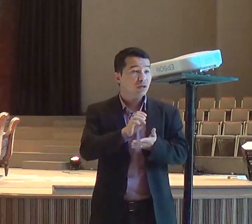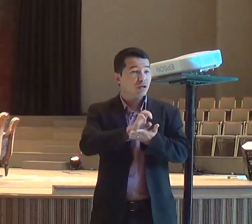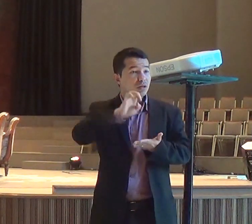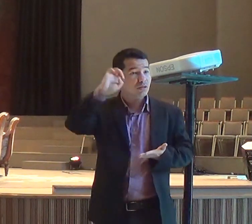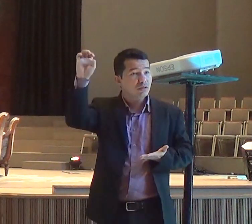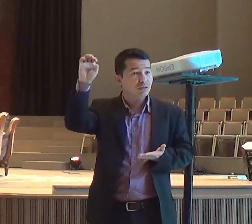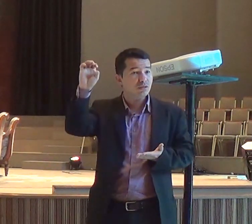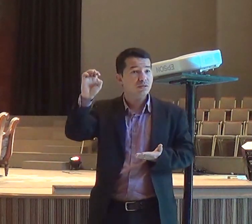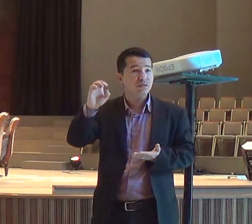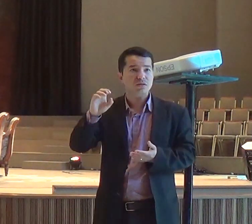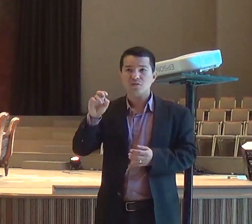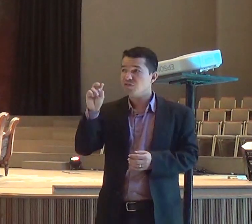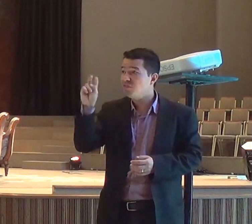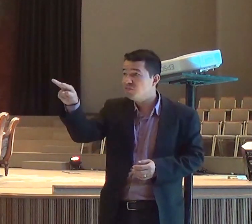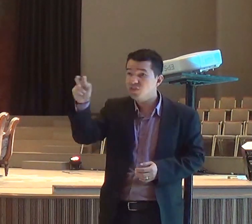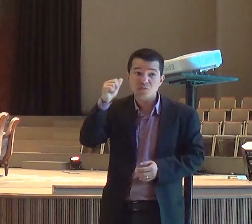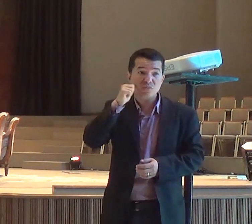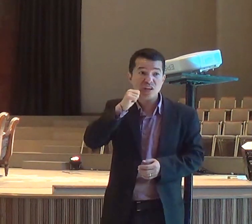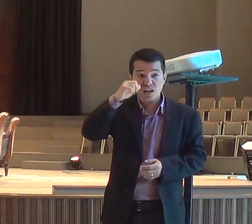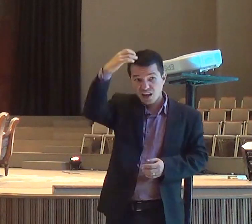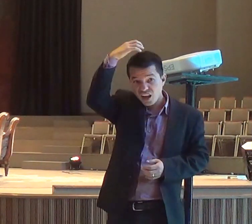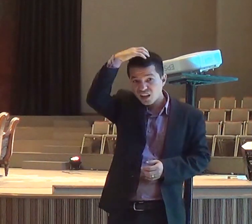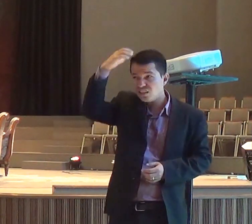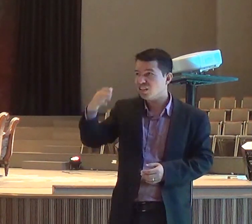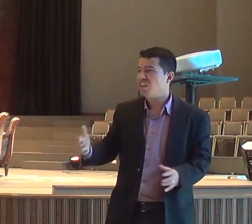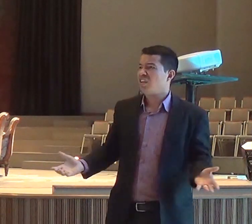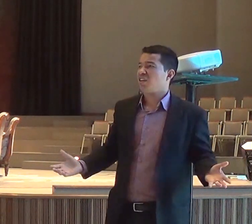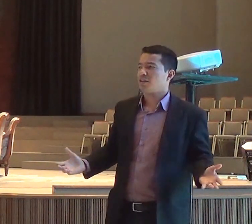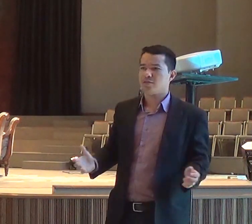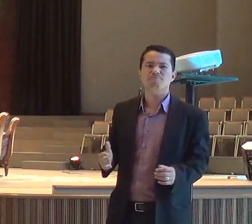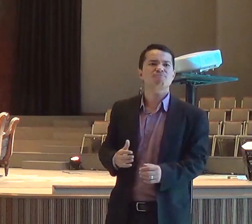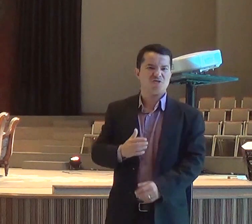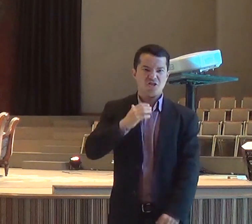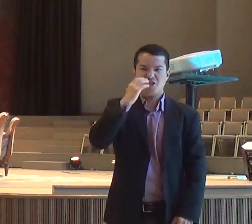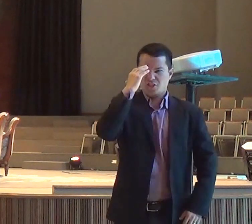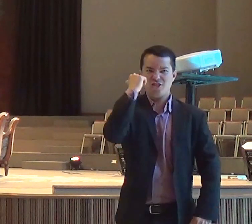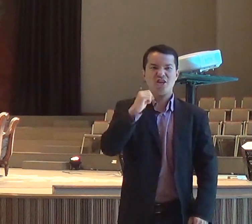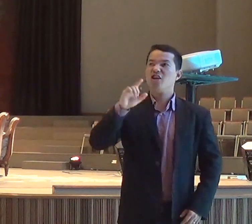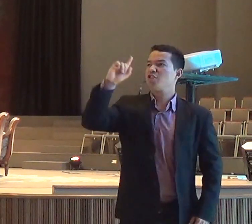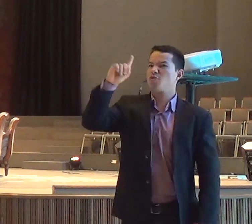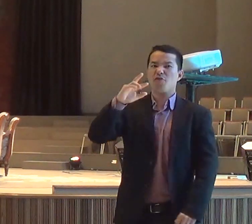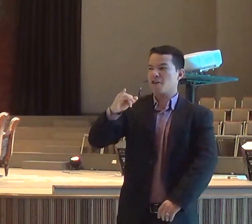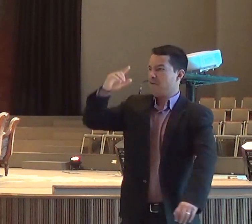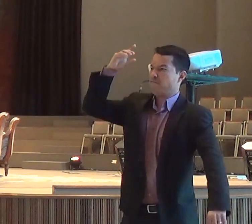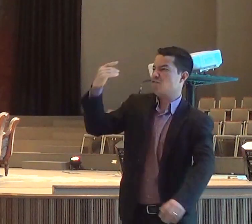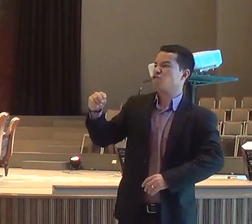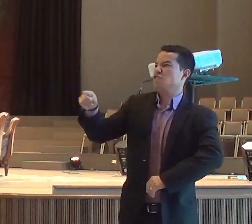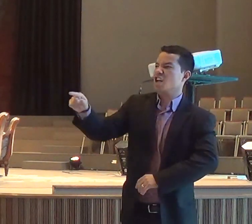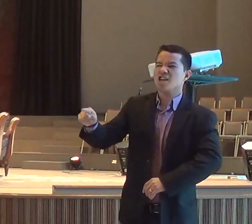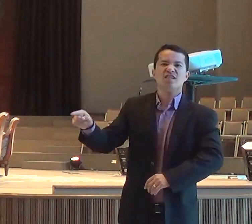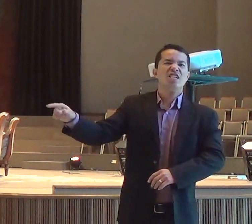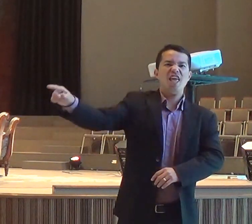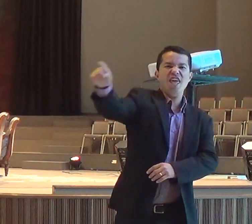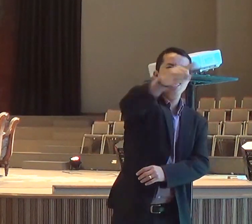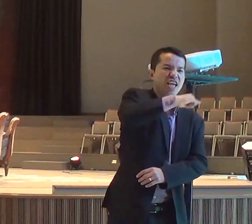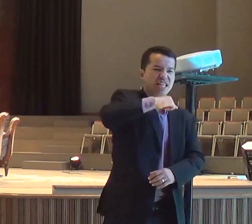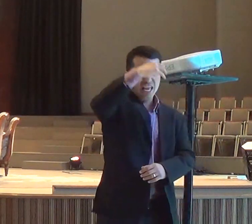por quê? porque ele pensou assim, Deus vai derramar, fogo do céu, eles vão ver, com seus olhos, o milagre,